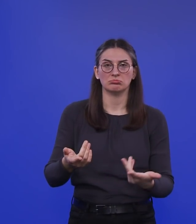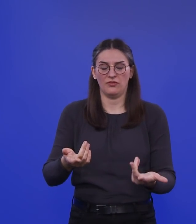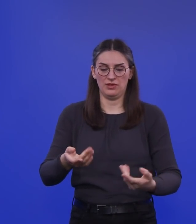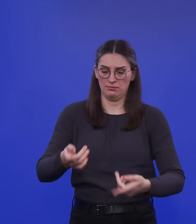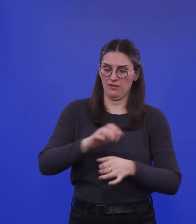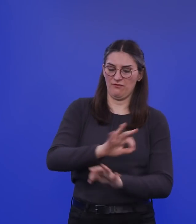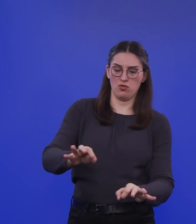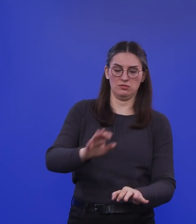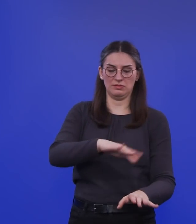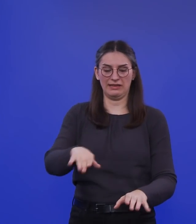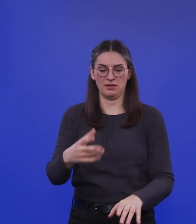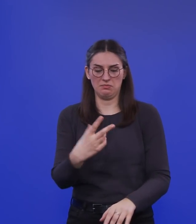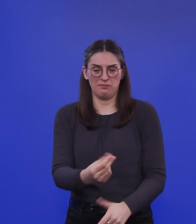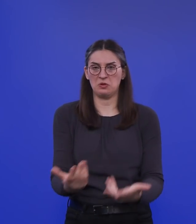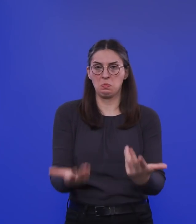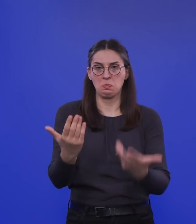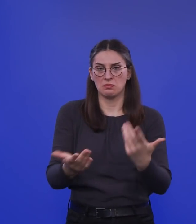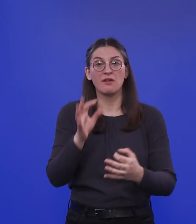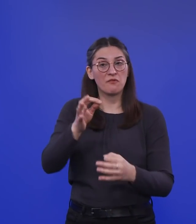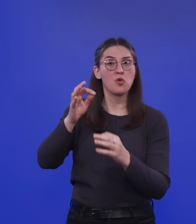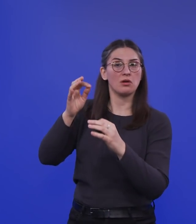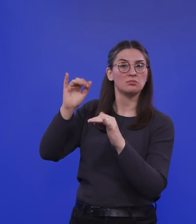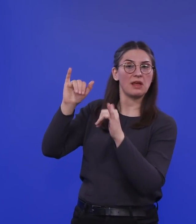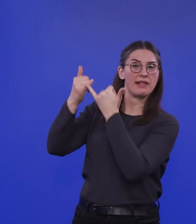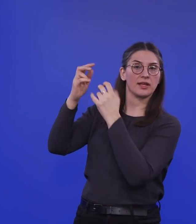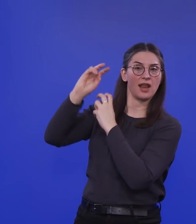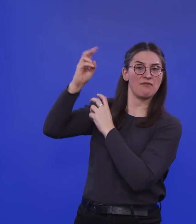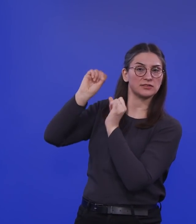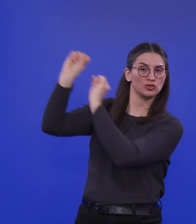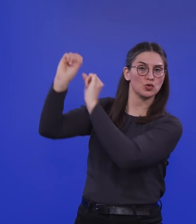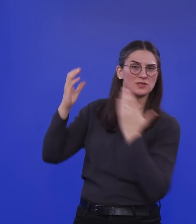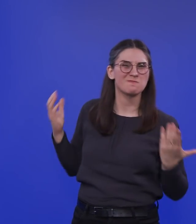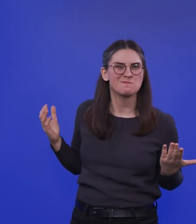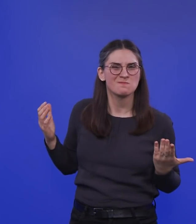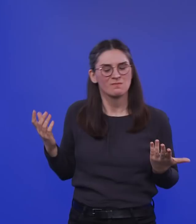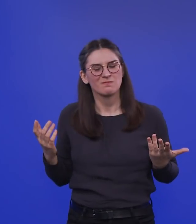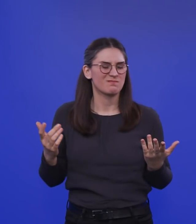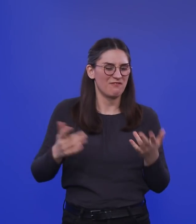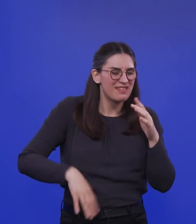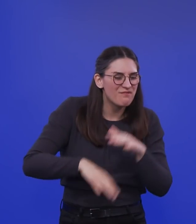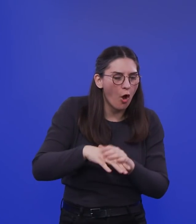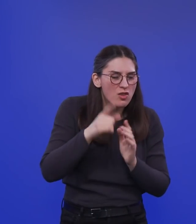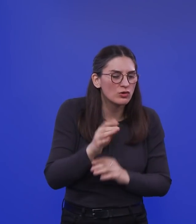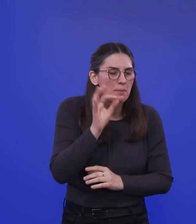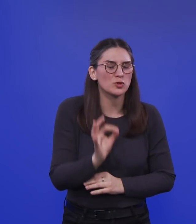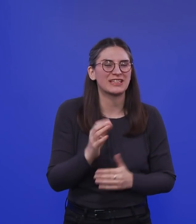impfen sich praktisch nur, um die Erwachsenen zu schützen. Das ist alles natürlich nicht so ganz richtig. Und das ist alles in der